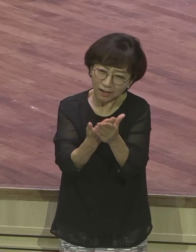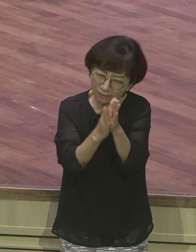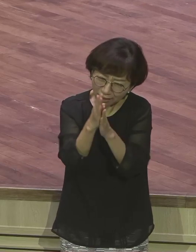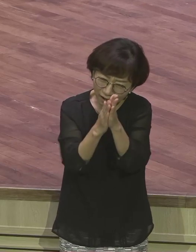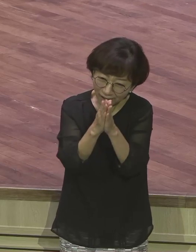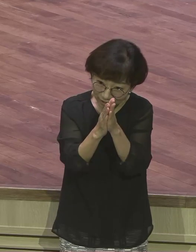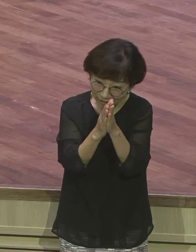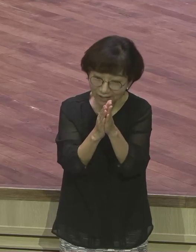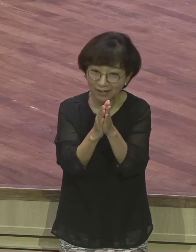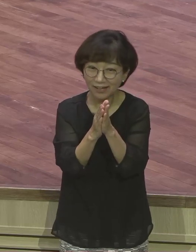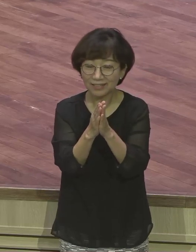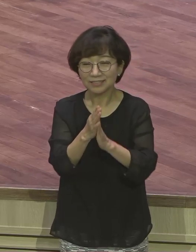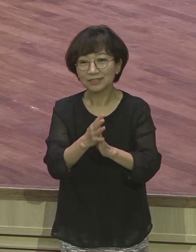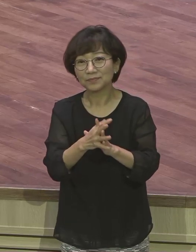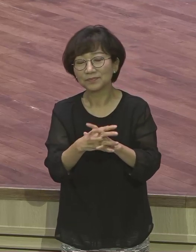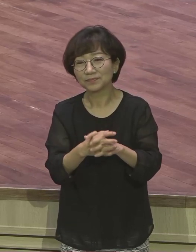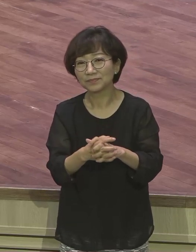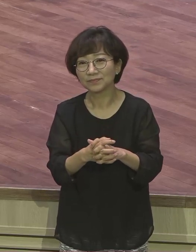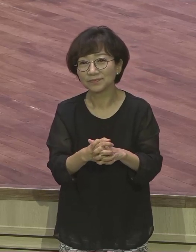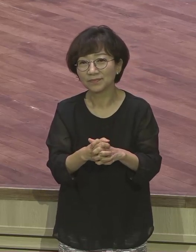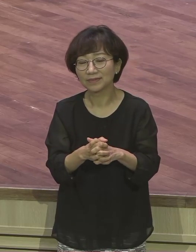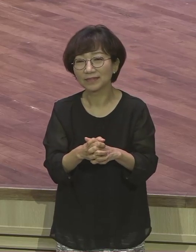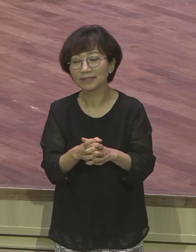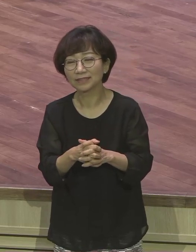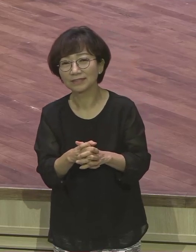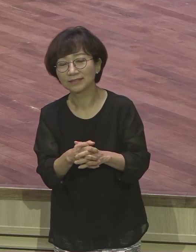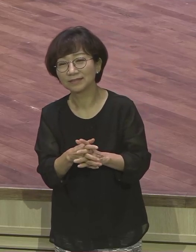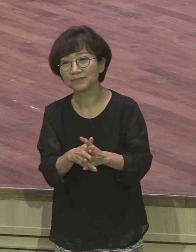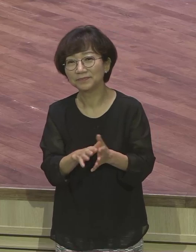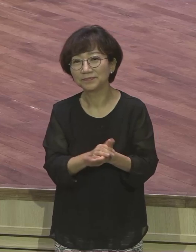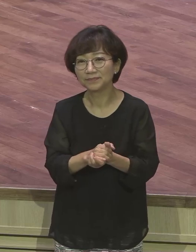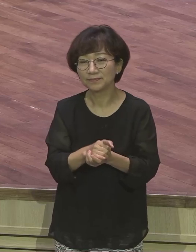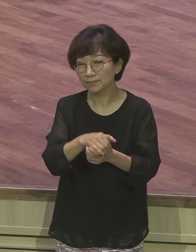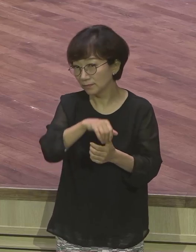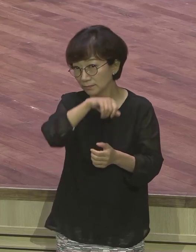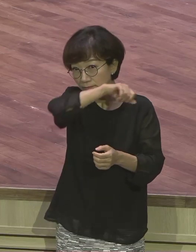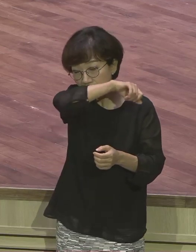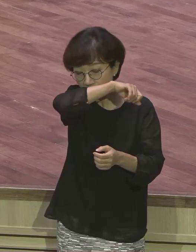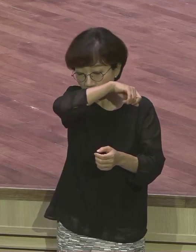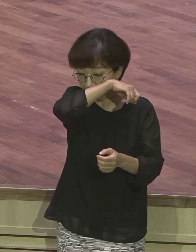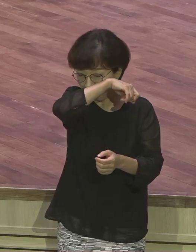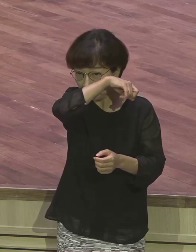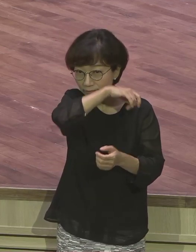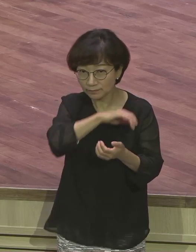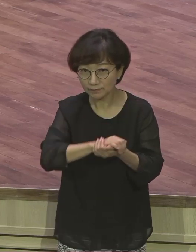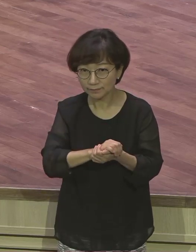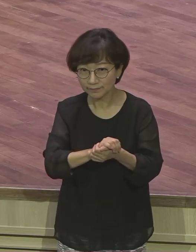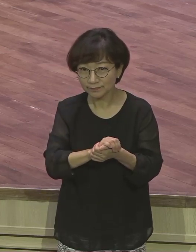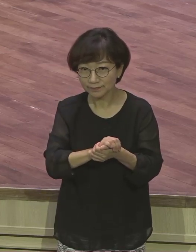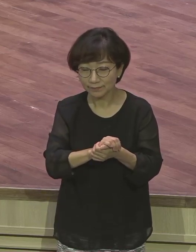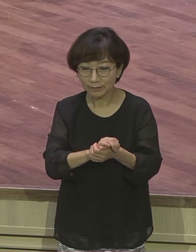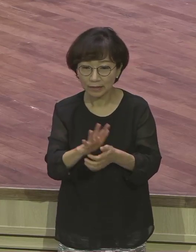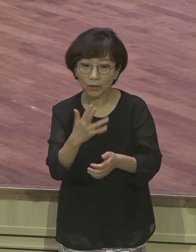자기들이 그렇게 죽이려 할 때 가두어서 놓을까 그렇게 애글를 했다고 요셉은 그 당시에 17살